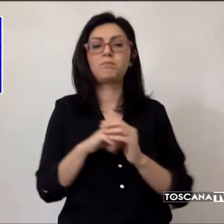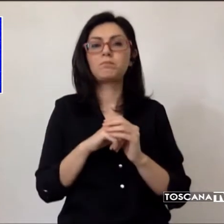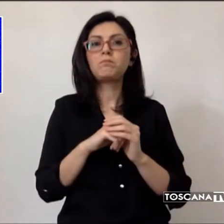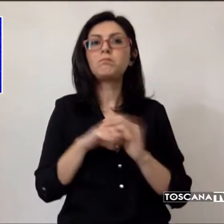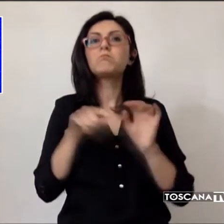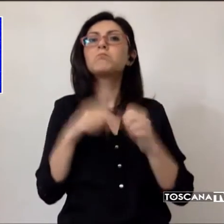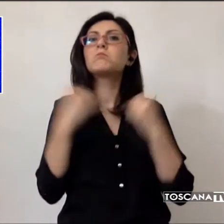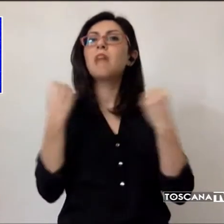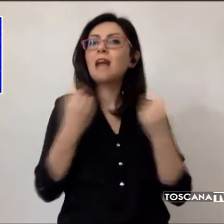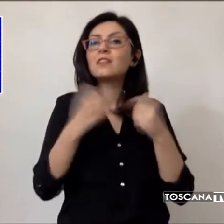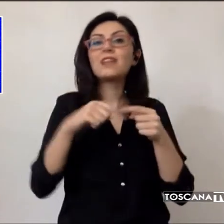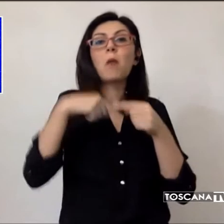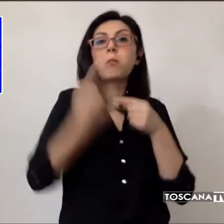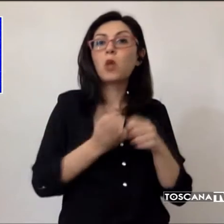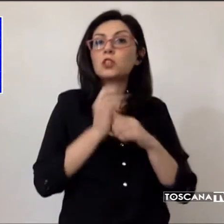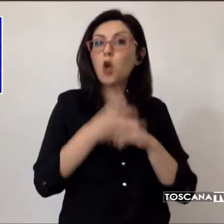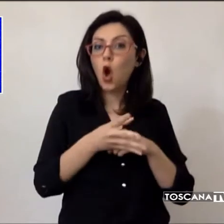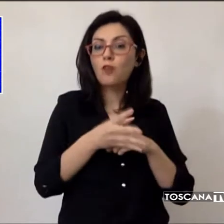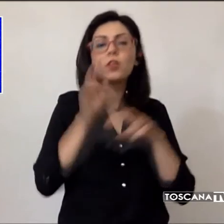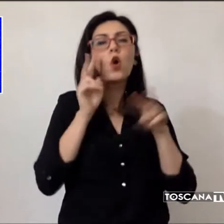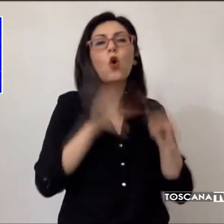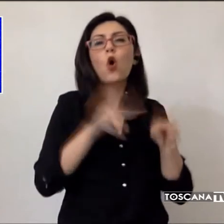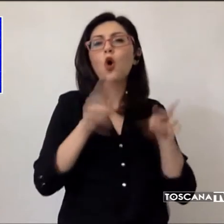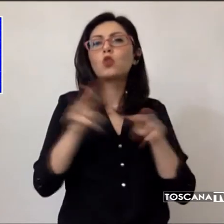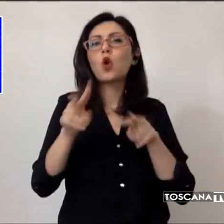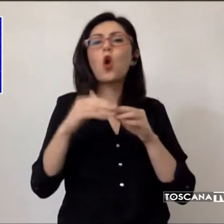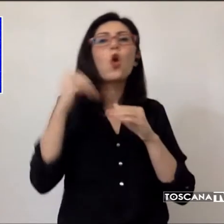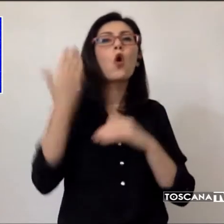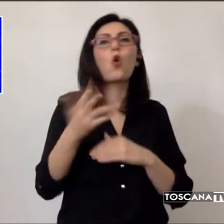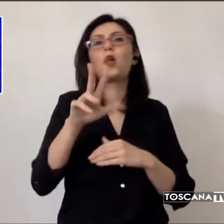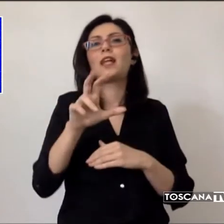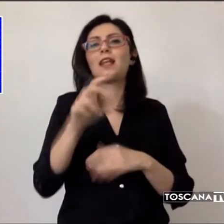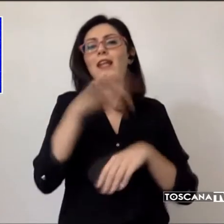sono stati controllati oltre 30 pazienti.